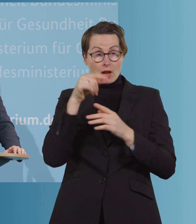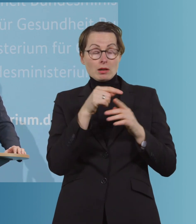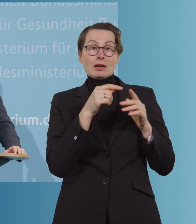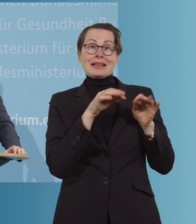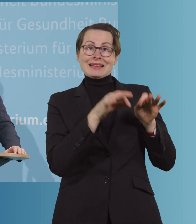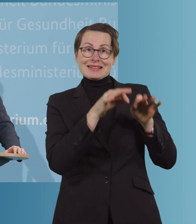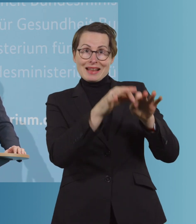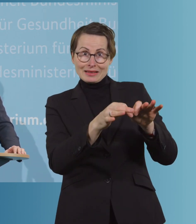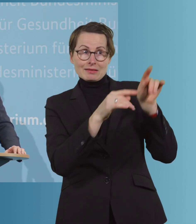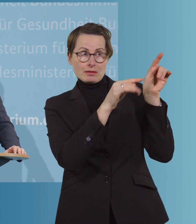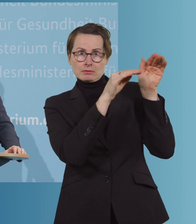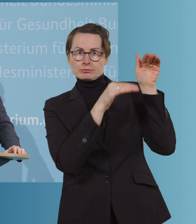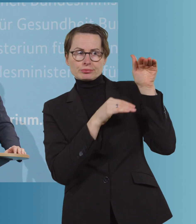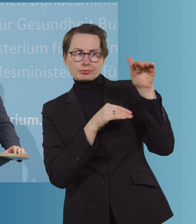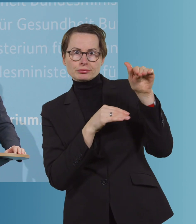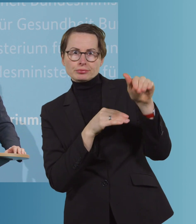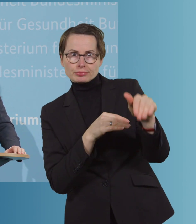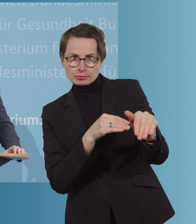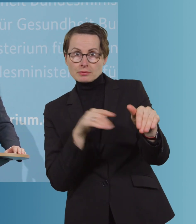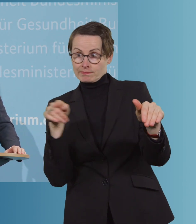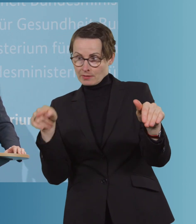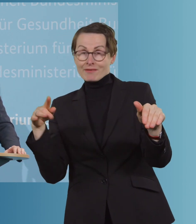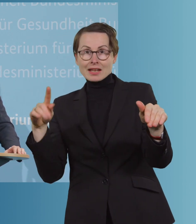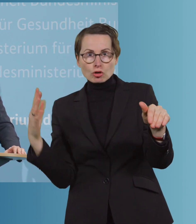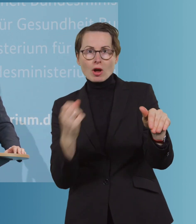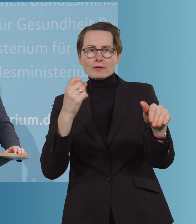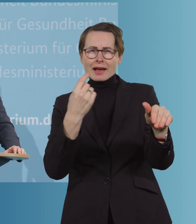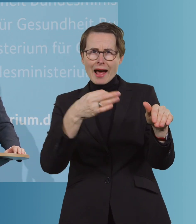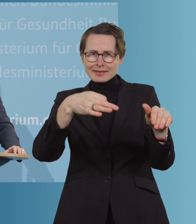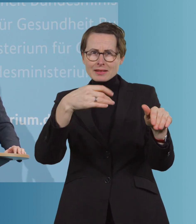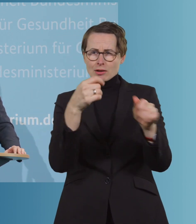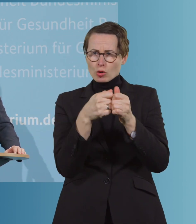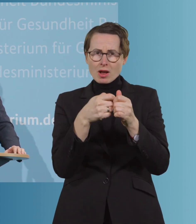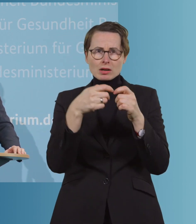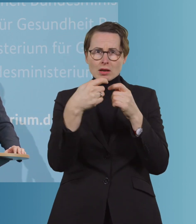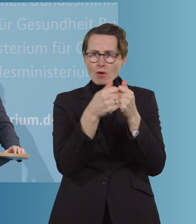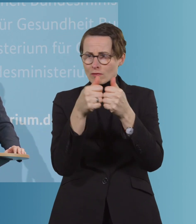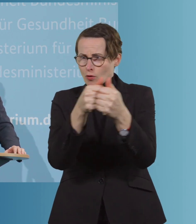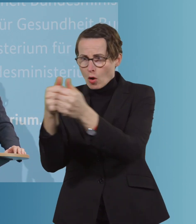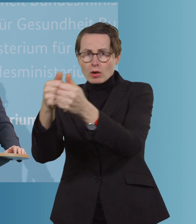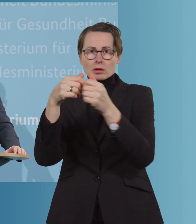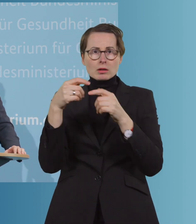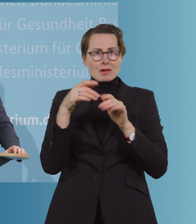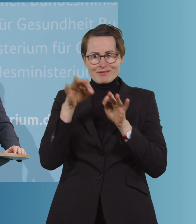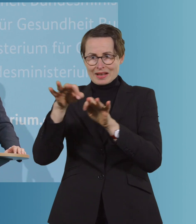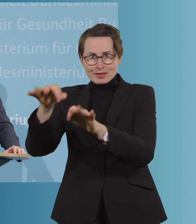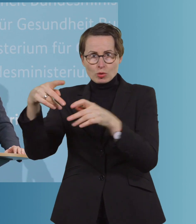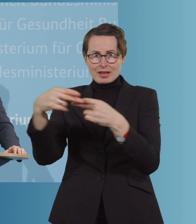ist, dass es tatsächlich gelingt, Kontakte nachzuverfolgen und Infektionsketten zu brechen. Und das geschieht durch die Arbeit der